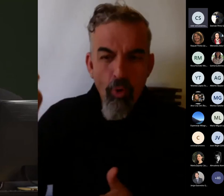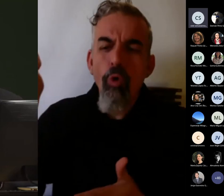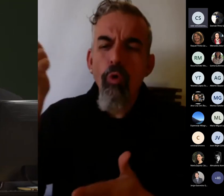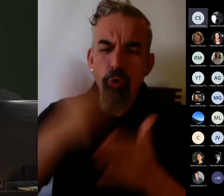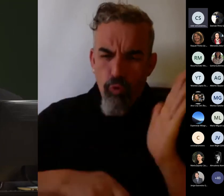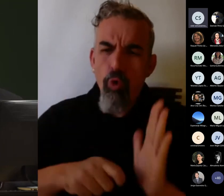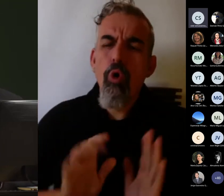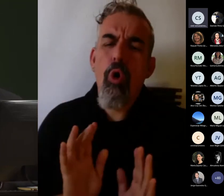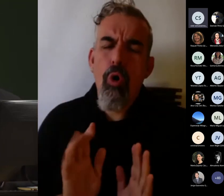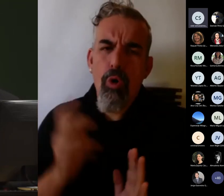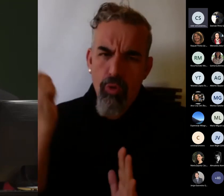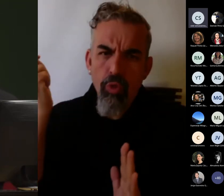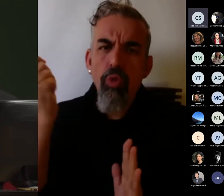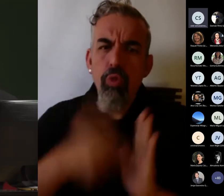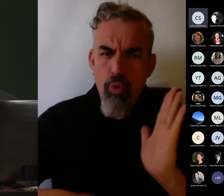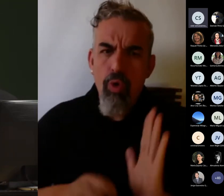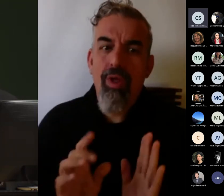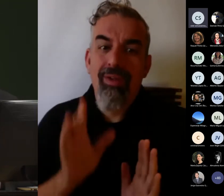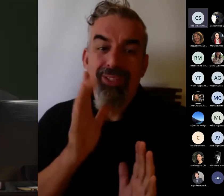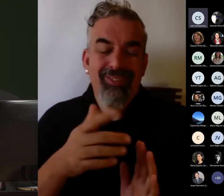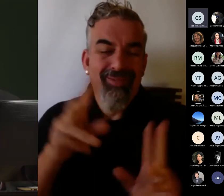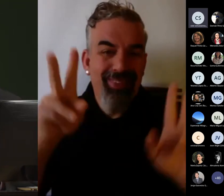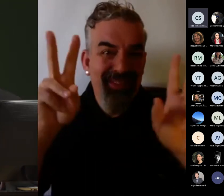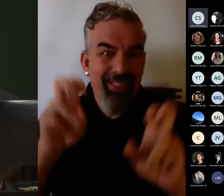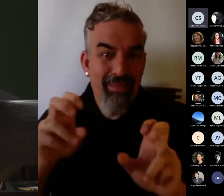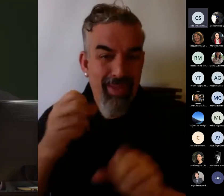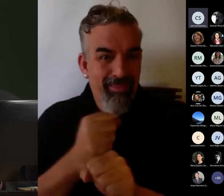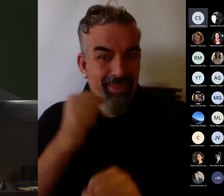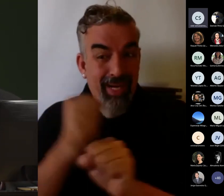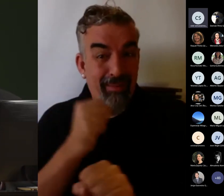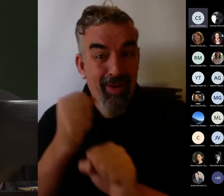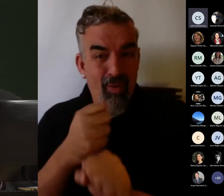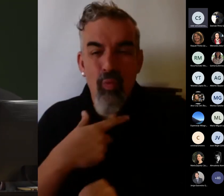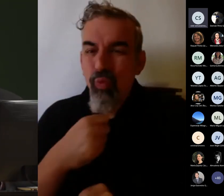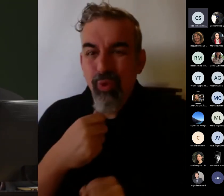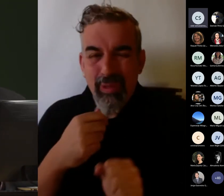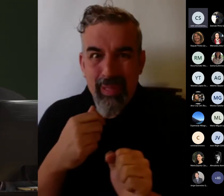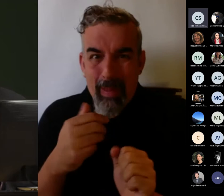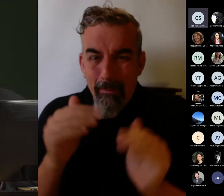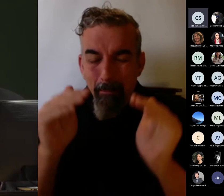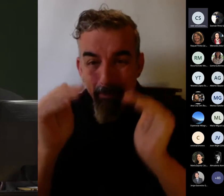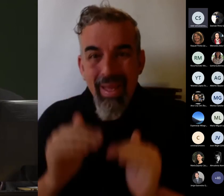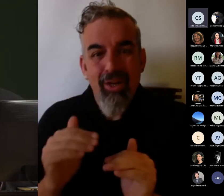Para mí es la parte que menos me gusta de mi profesión, la parte de evaluar.